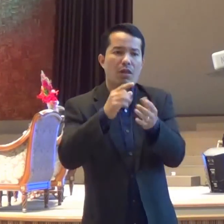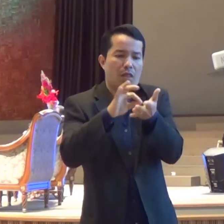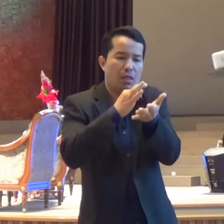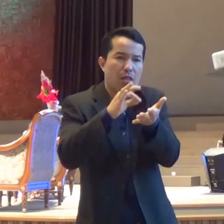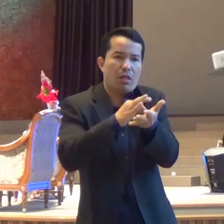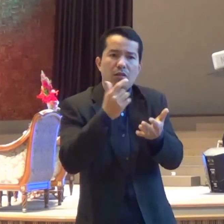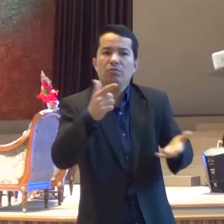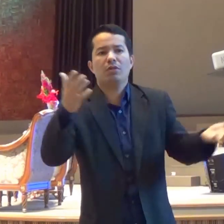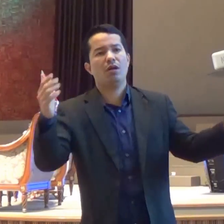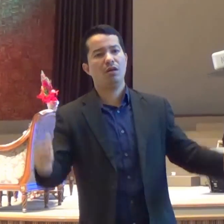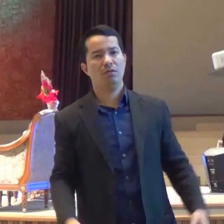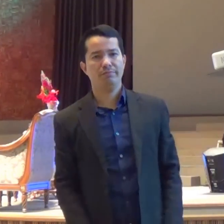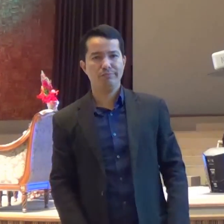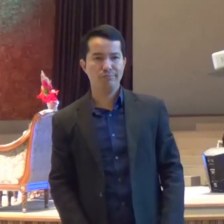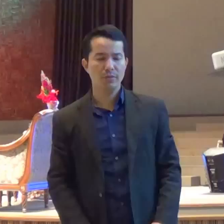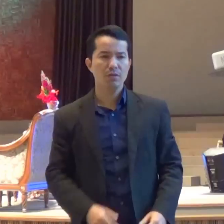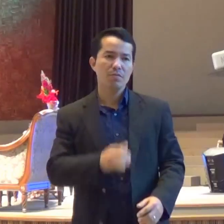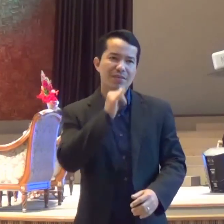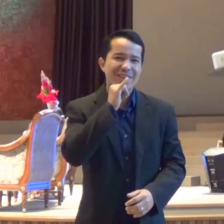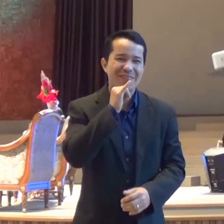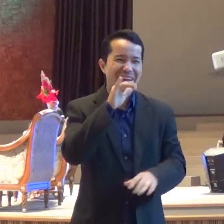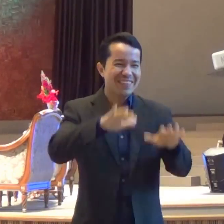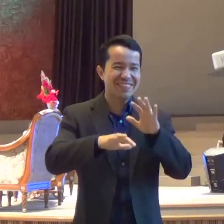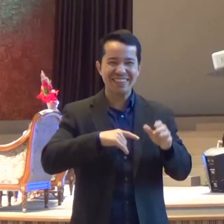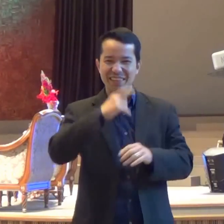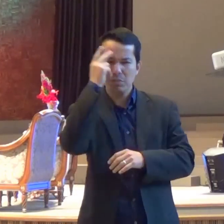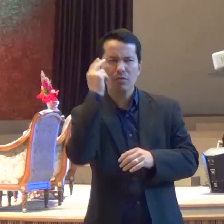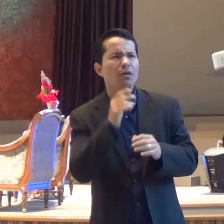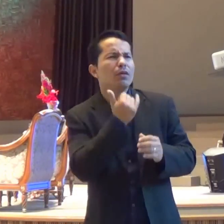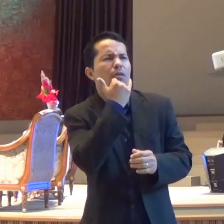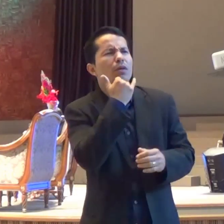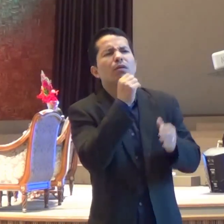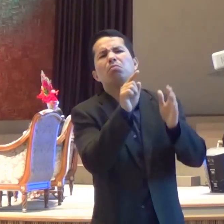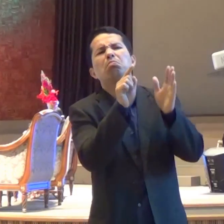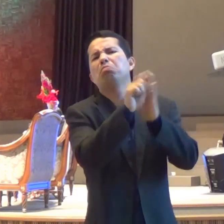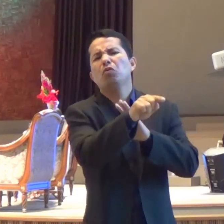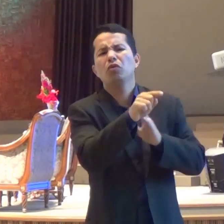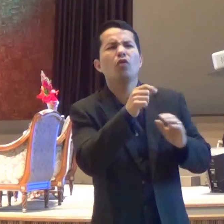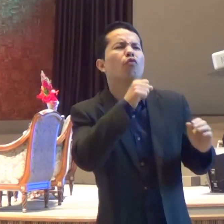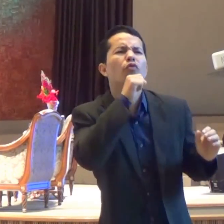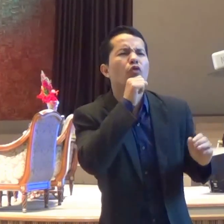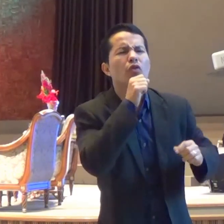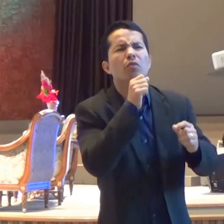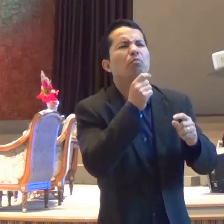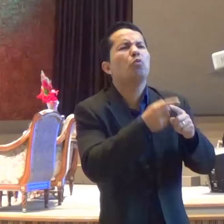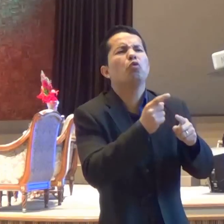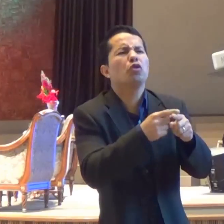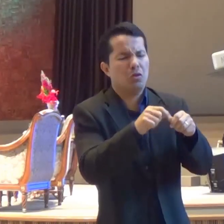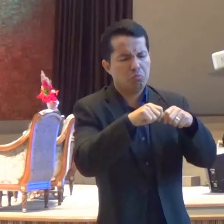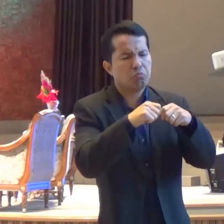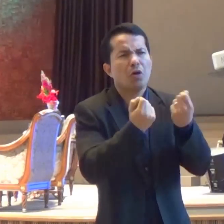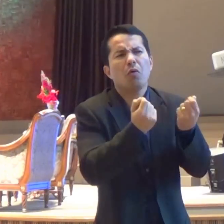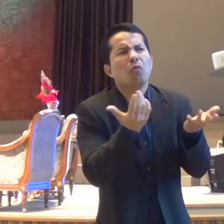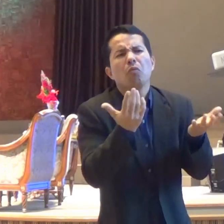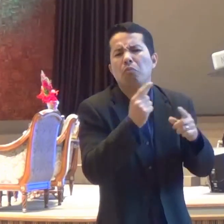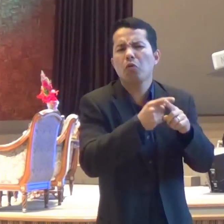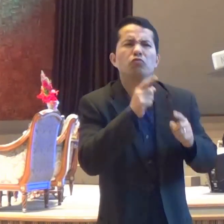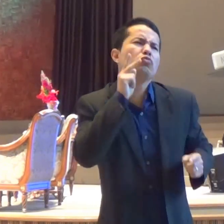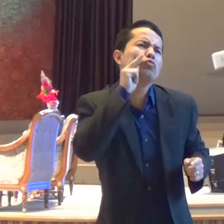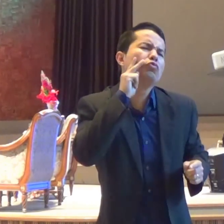Por que que tem pãozinho cortado? Por que que tem suco de uva aqui? O que que significa